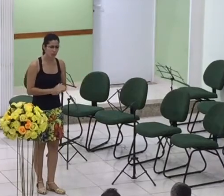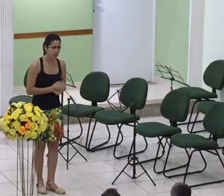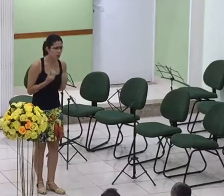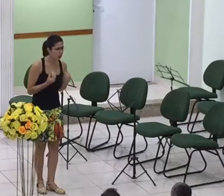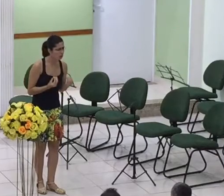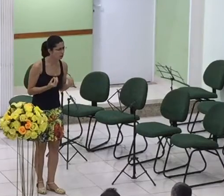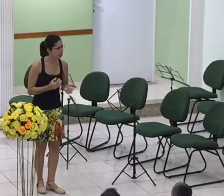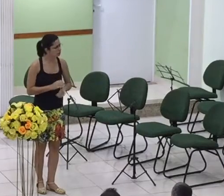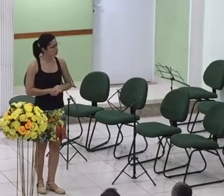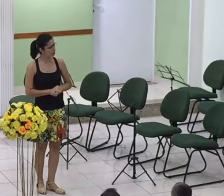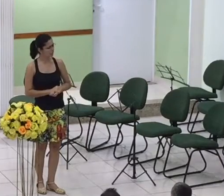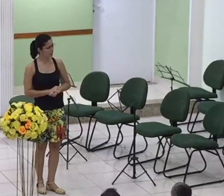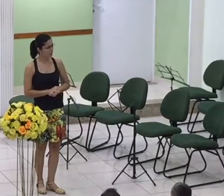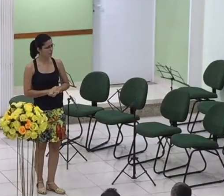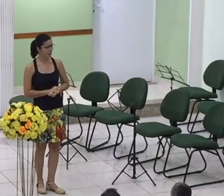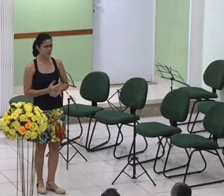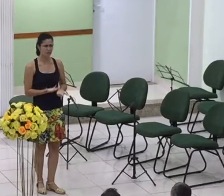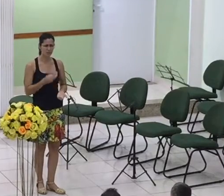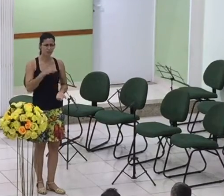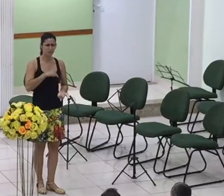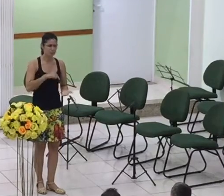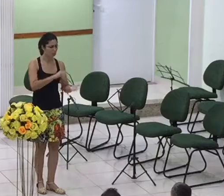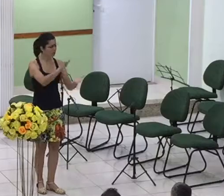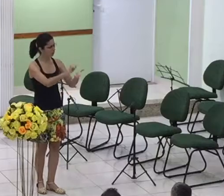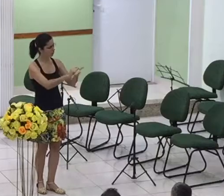como é que Mateus pode colocar essa mulher